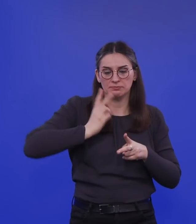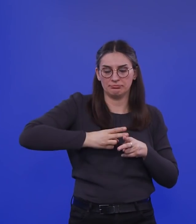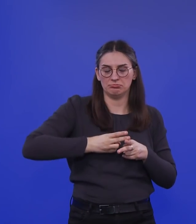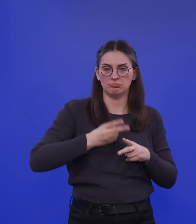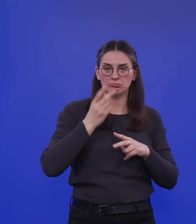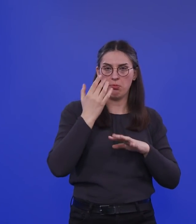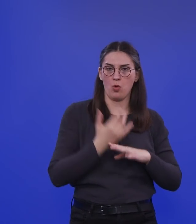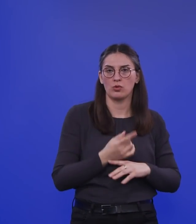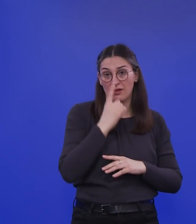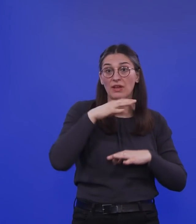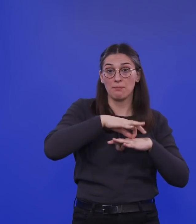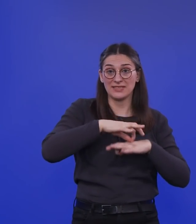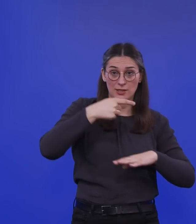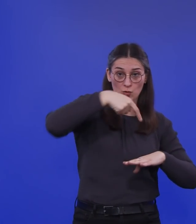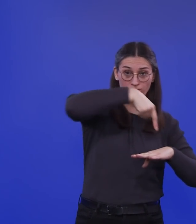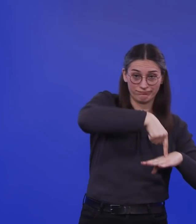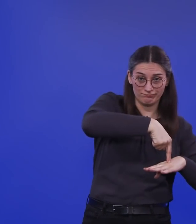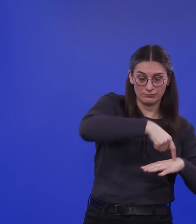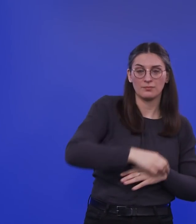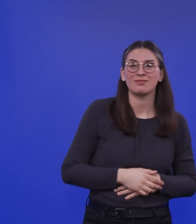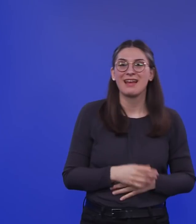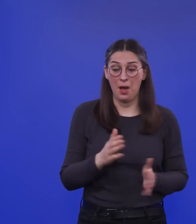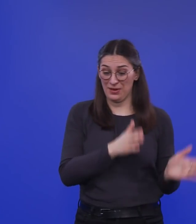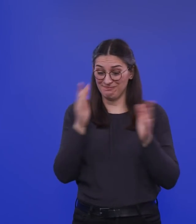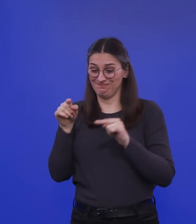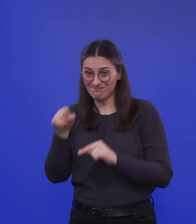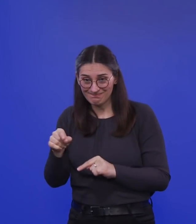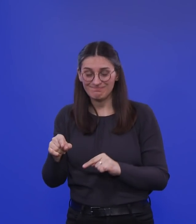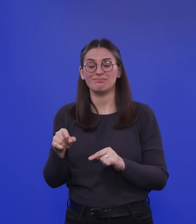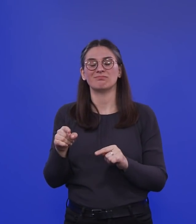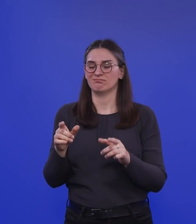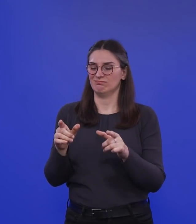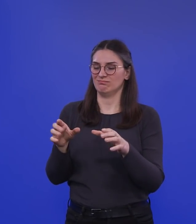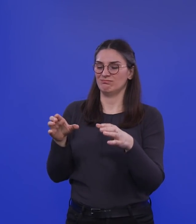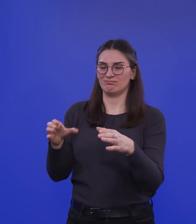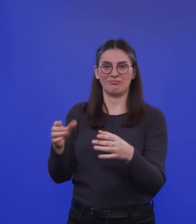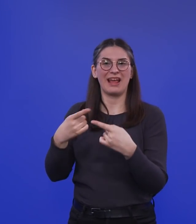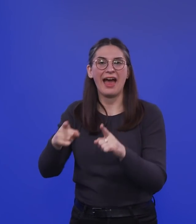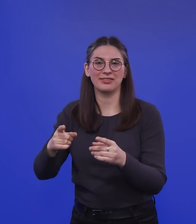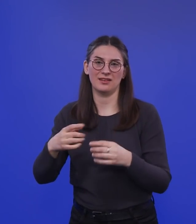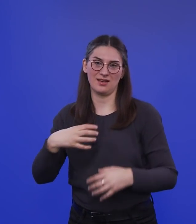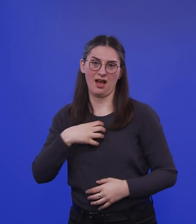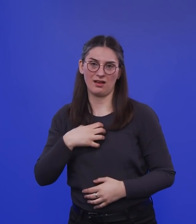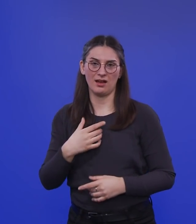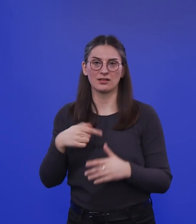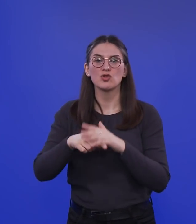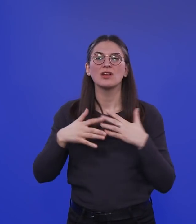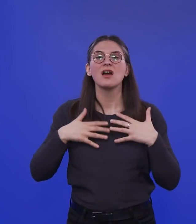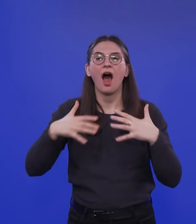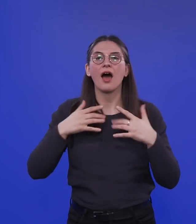gestochen wird. jetzt ist es aber hier eine ganz andere Erkrankung. Und weil es eben so über die Atemwege geht, weil das eine